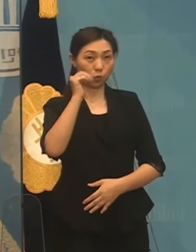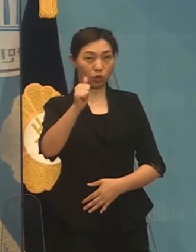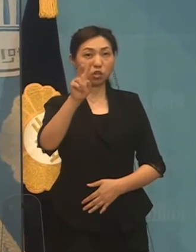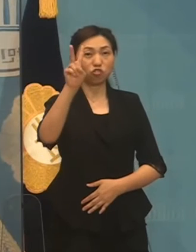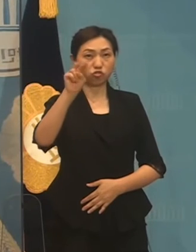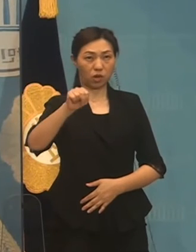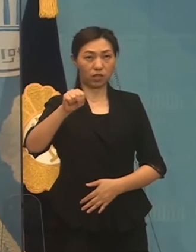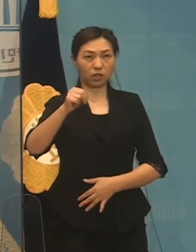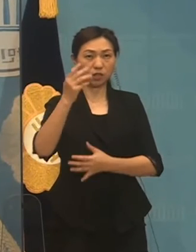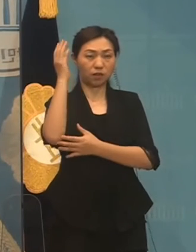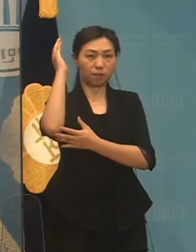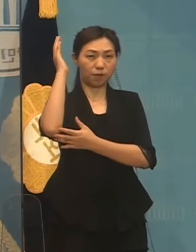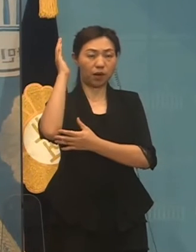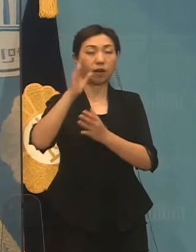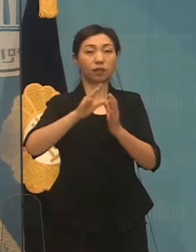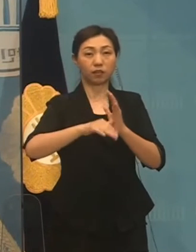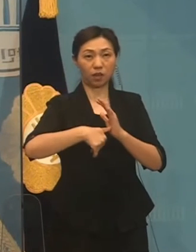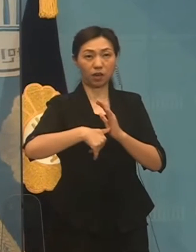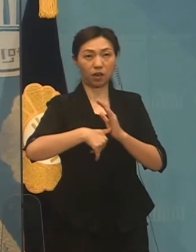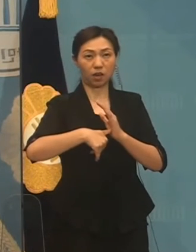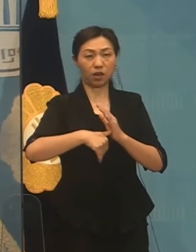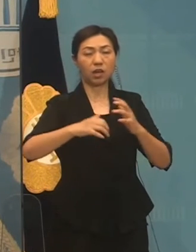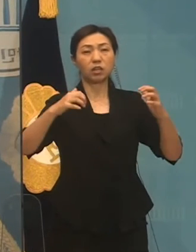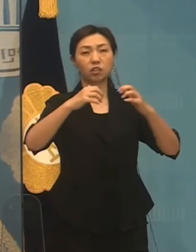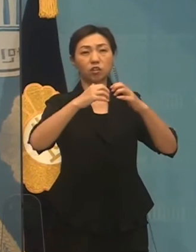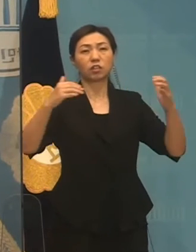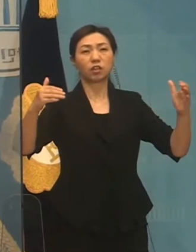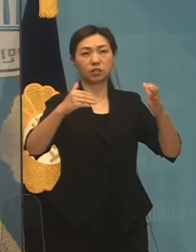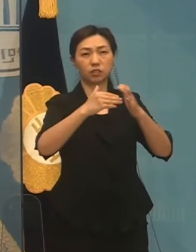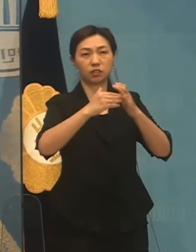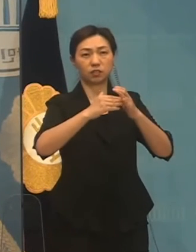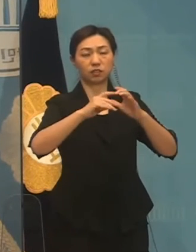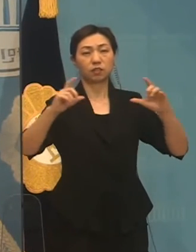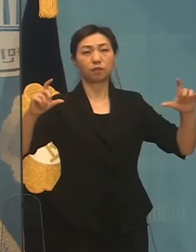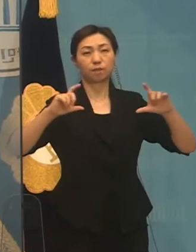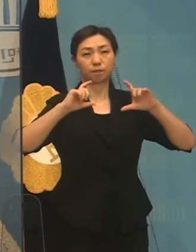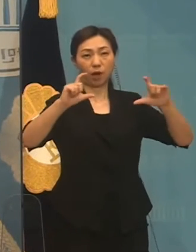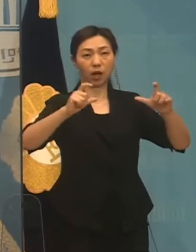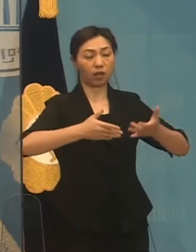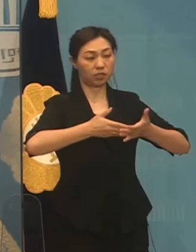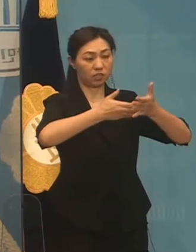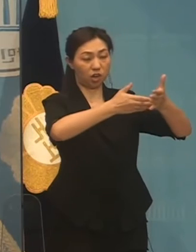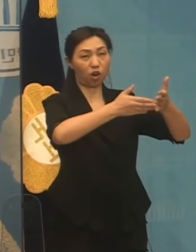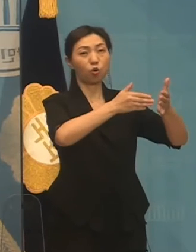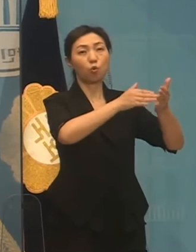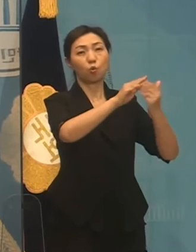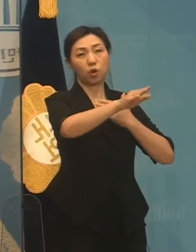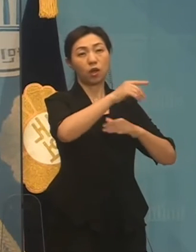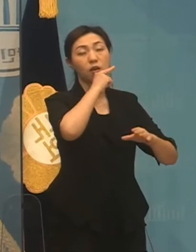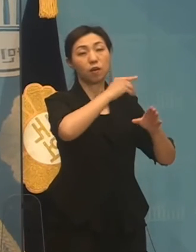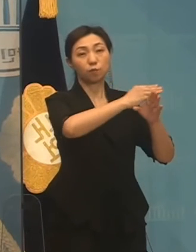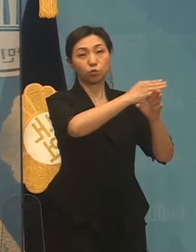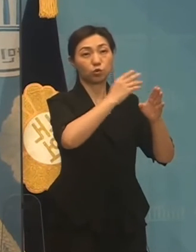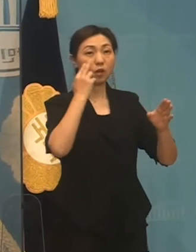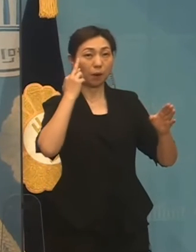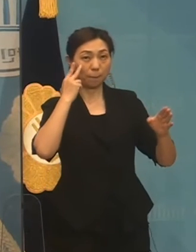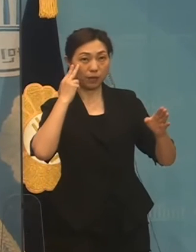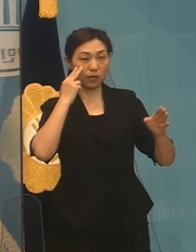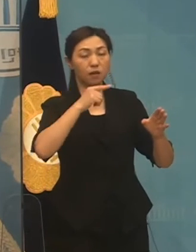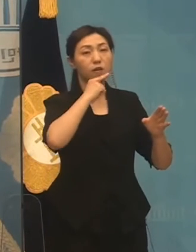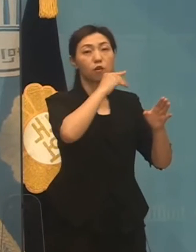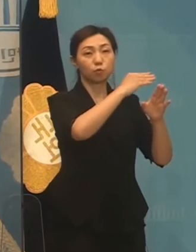UN연설에서 종전선언 제안 이후에 남북, 북미 간 대화 테이블 복원과